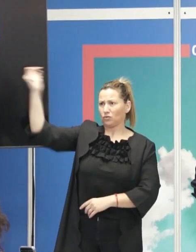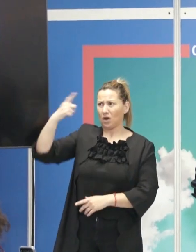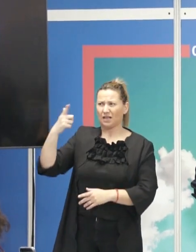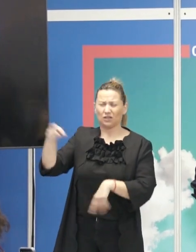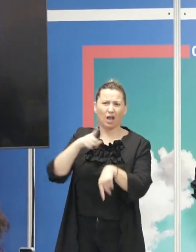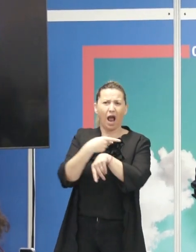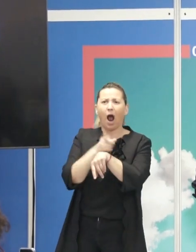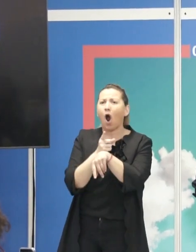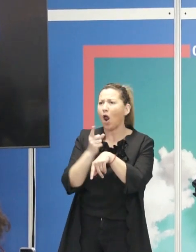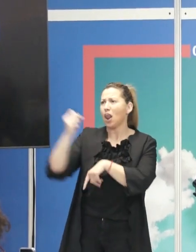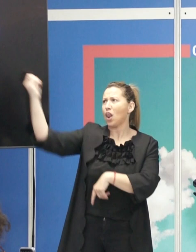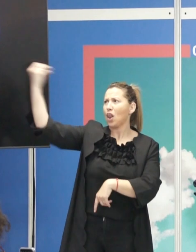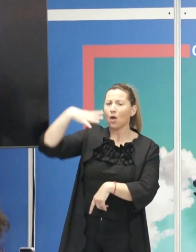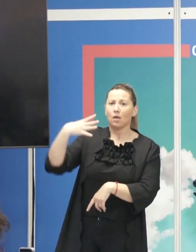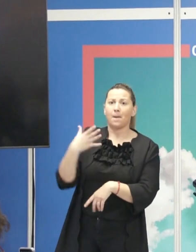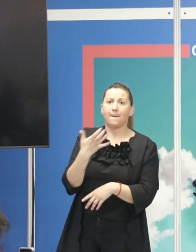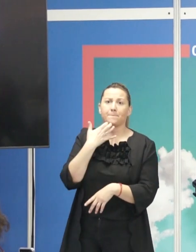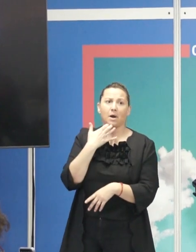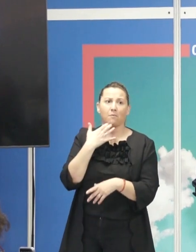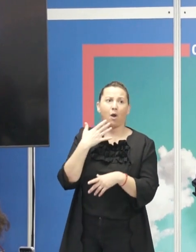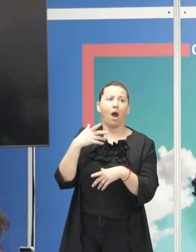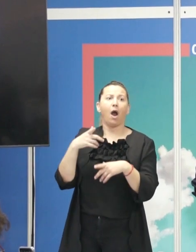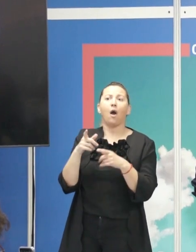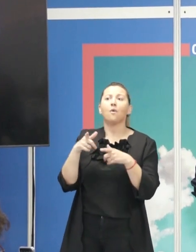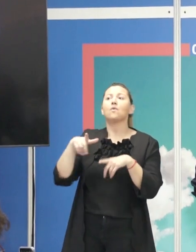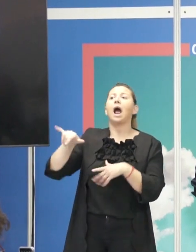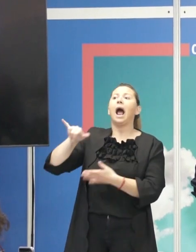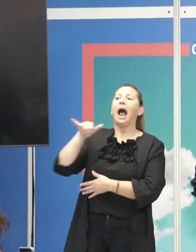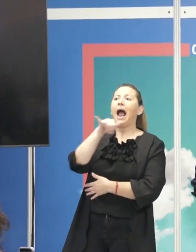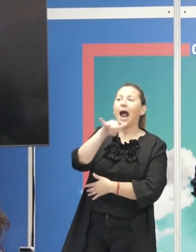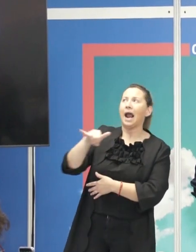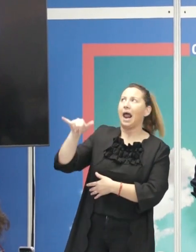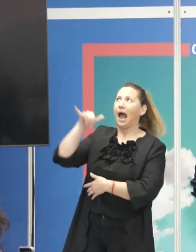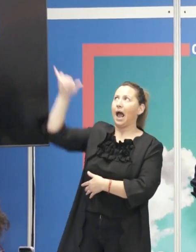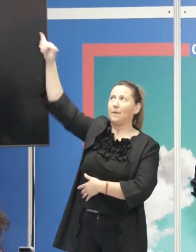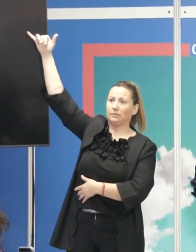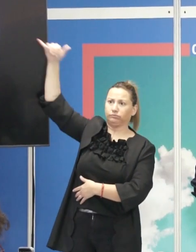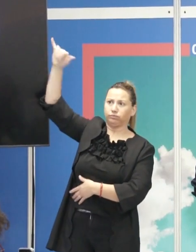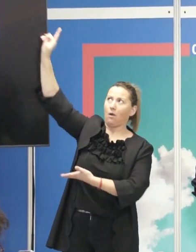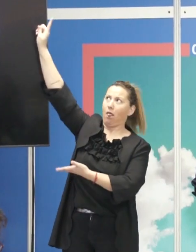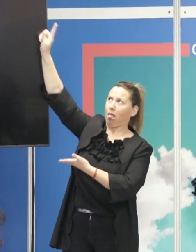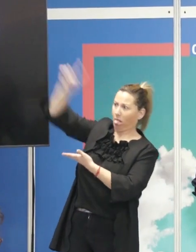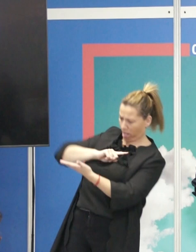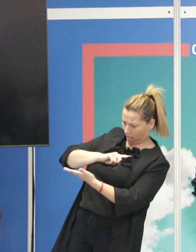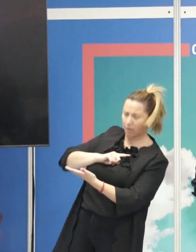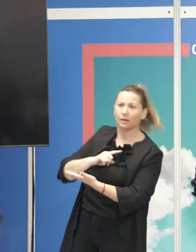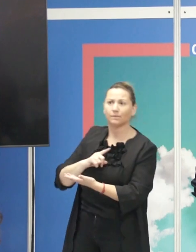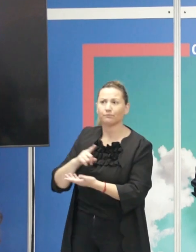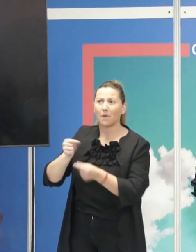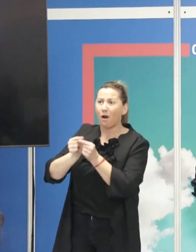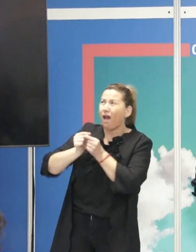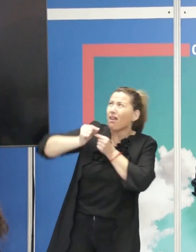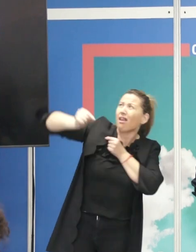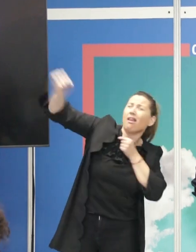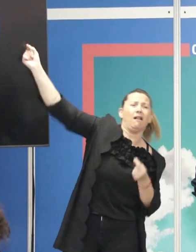luz. Ese es el tiempo que le llevaría, por ejemplo, a una nave mandar un mensaje en radio a la Tierra para poder ser controlada. Aunque va la velocidad de la luz, es tan grande la